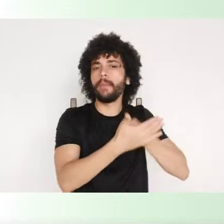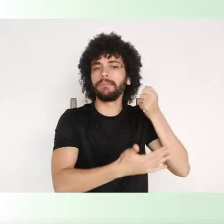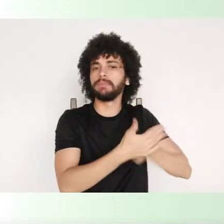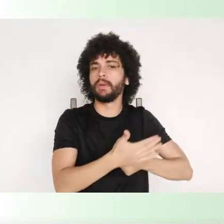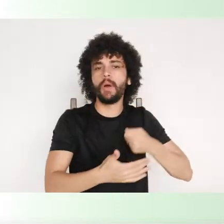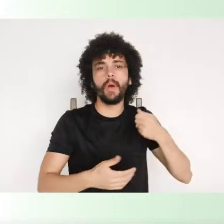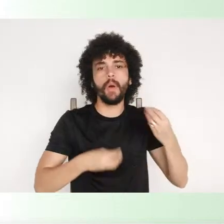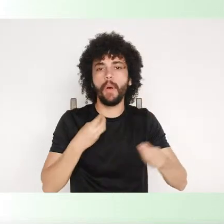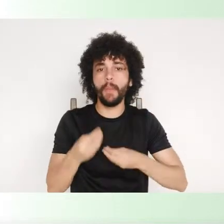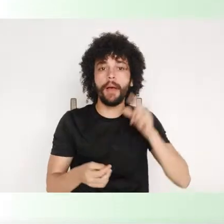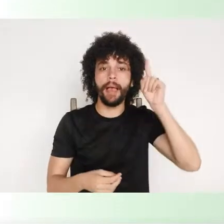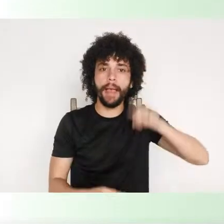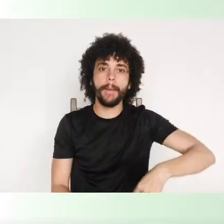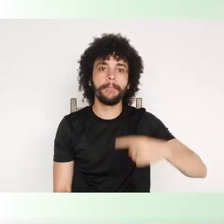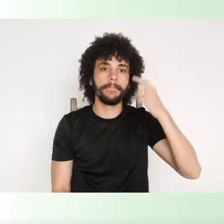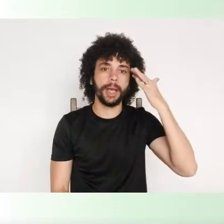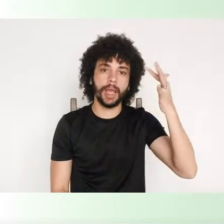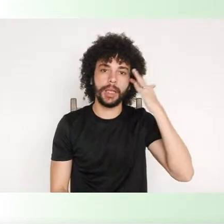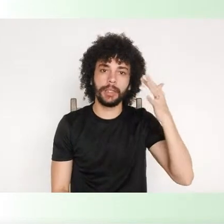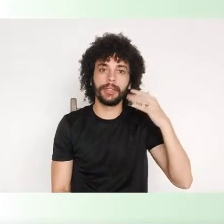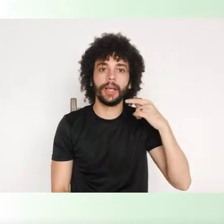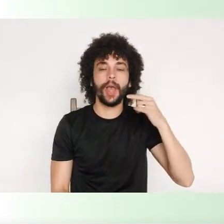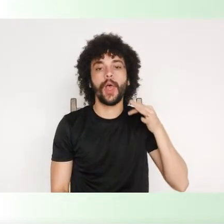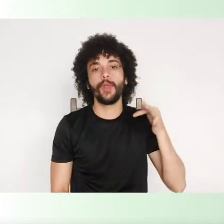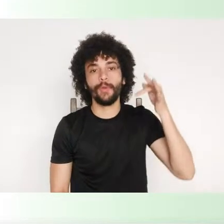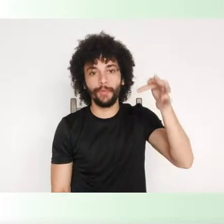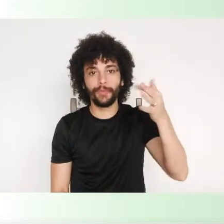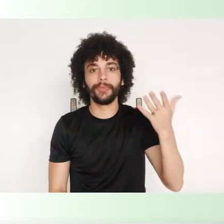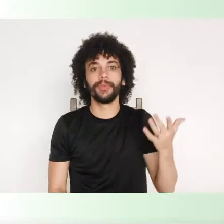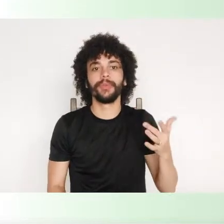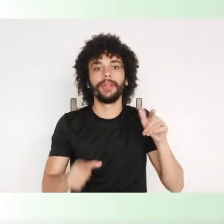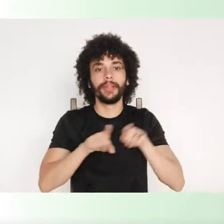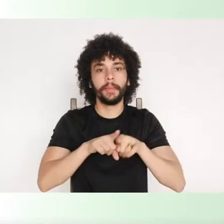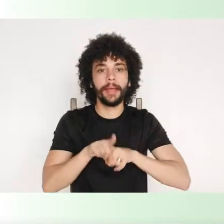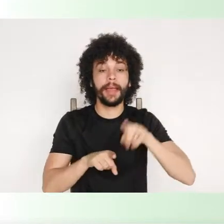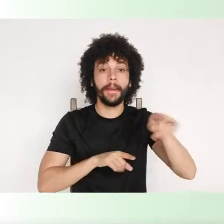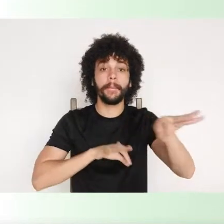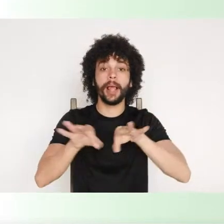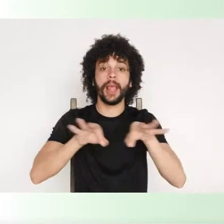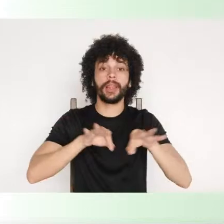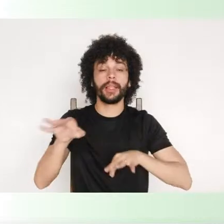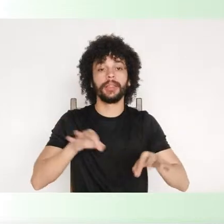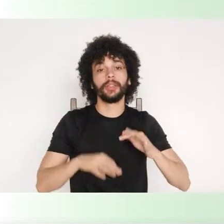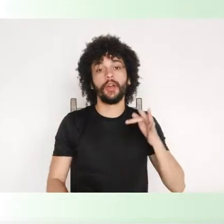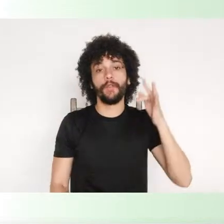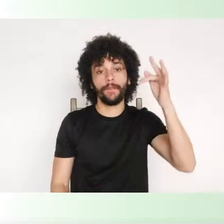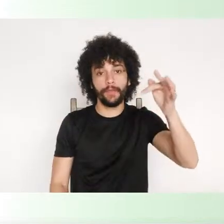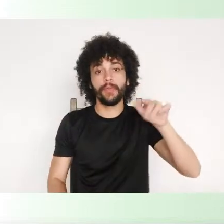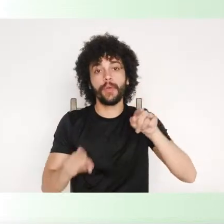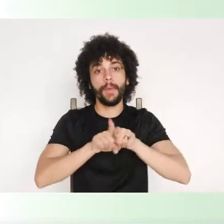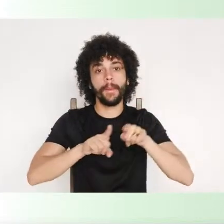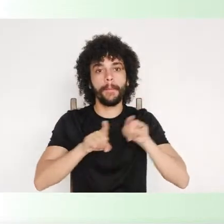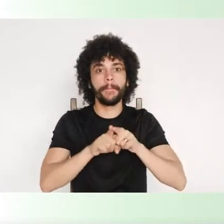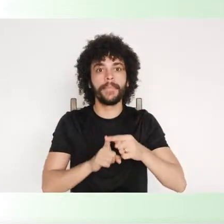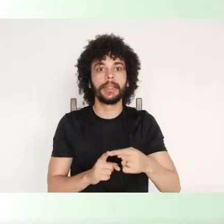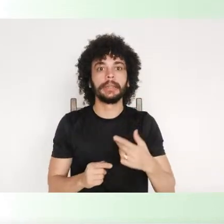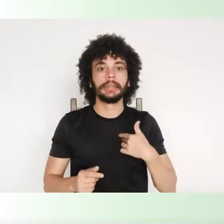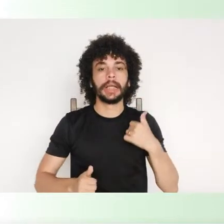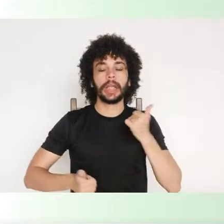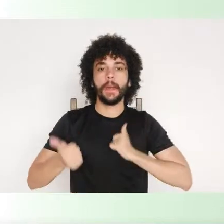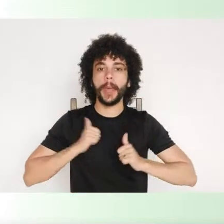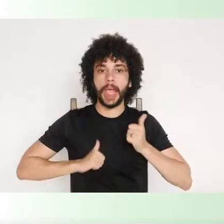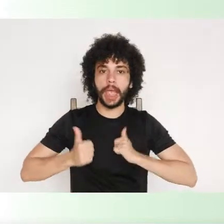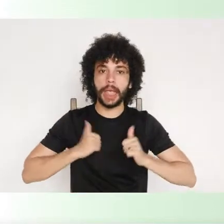é pensar o nosso futuro, é planejar um futuro, ter uma expectativa de